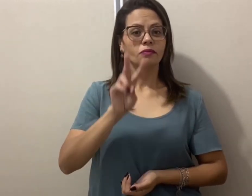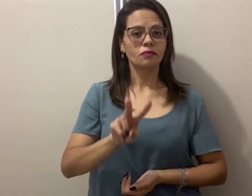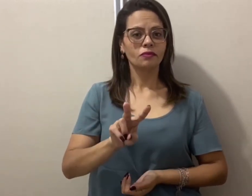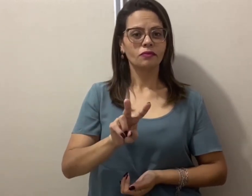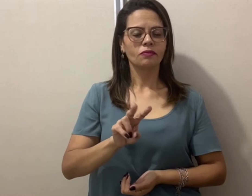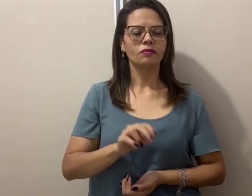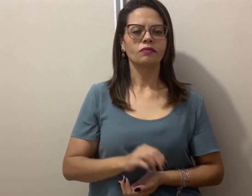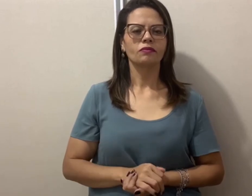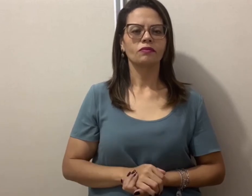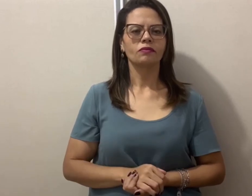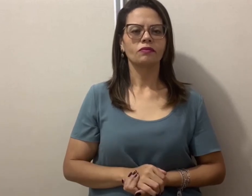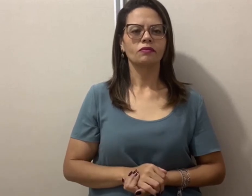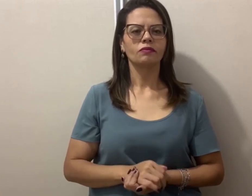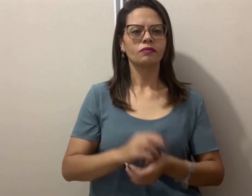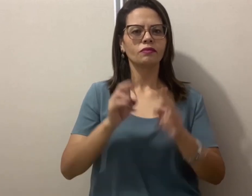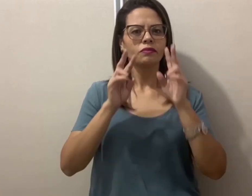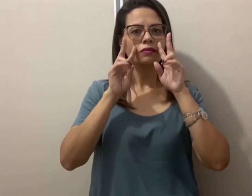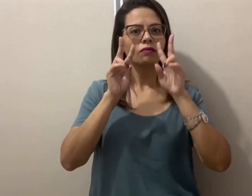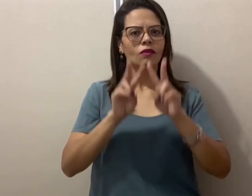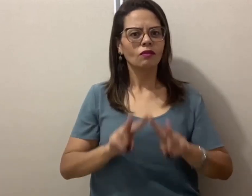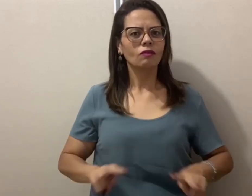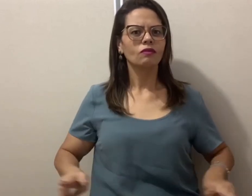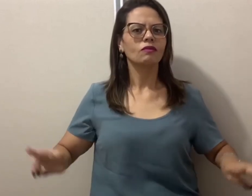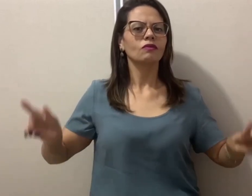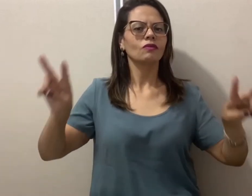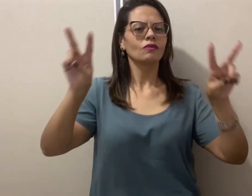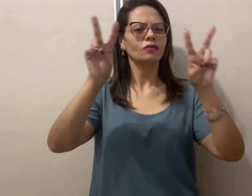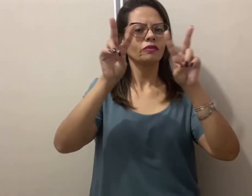Ver. Visual.